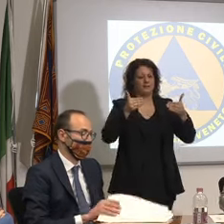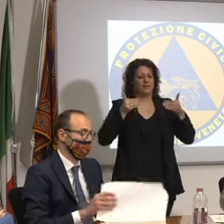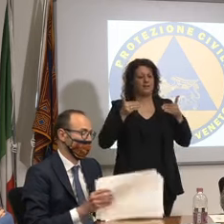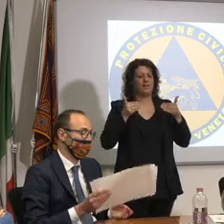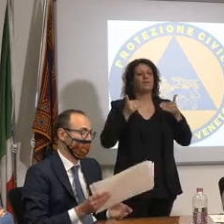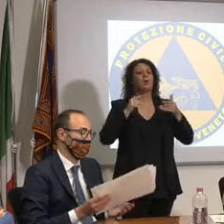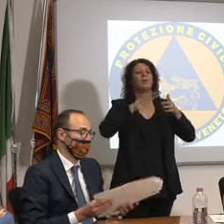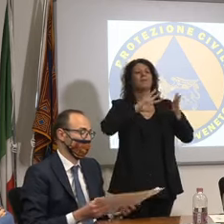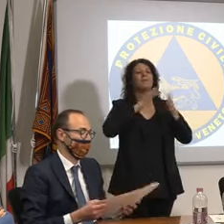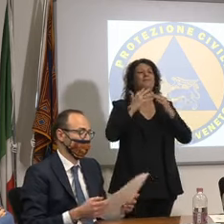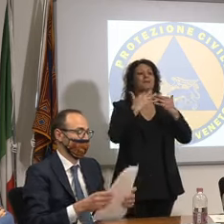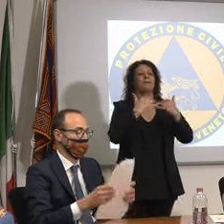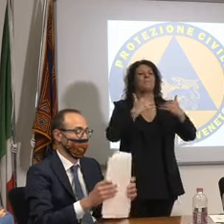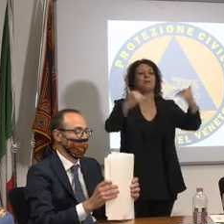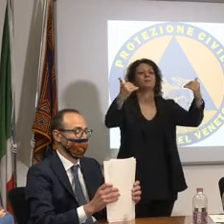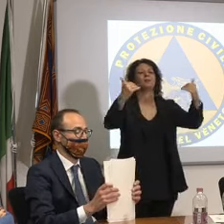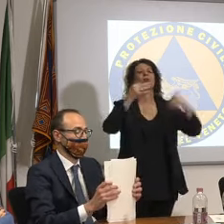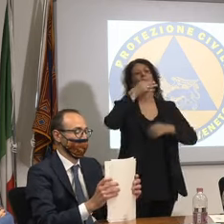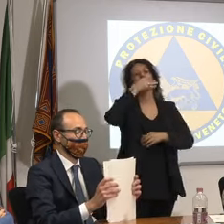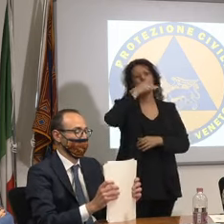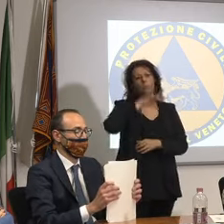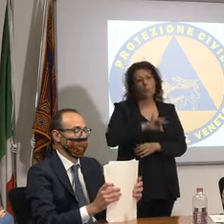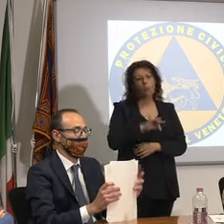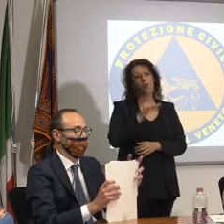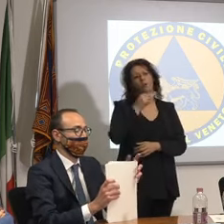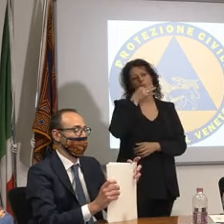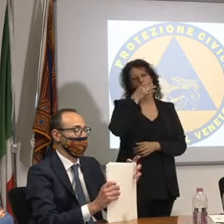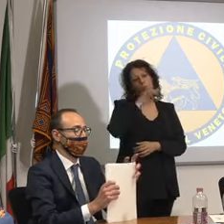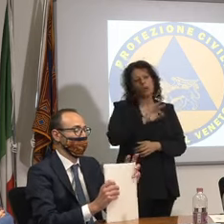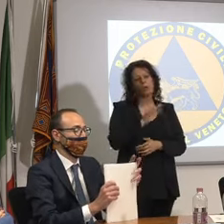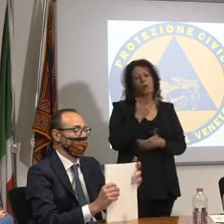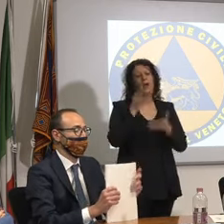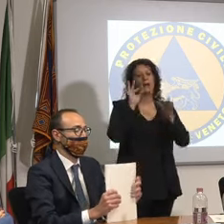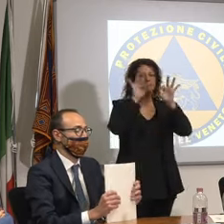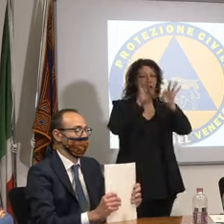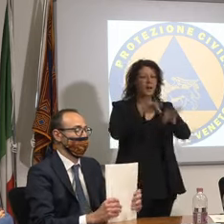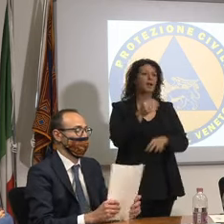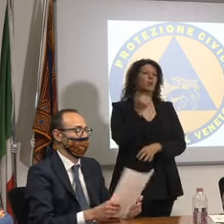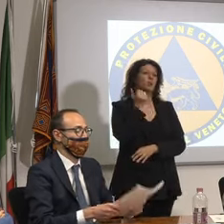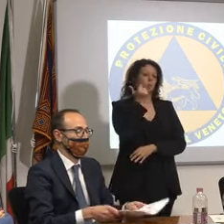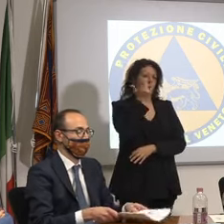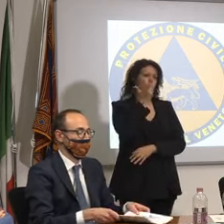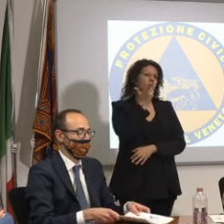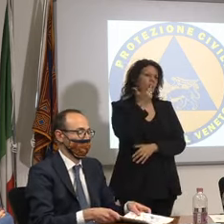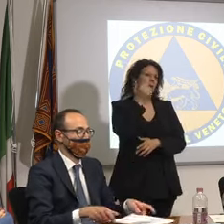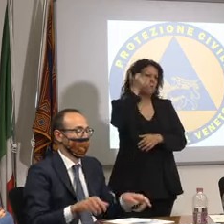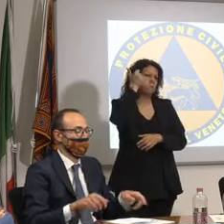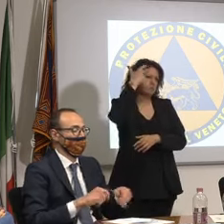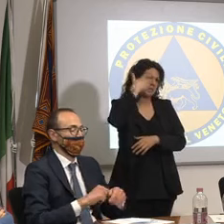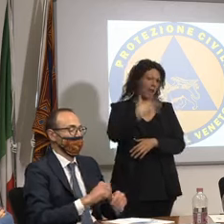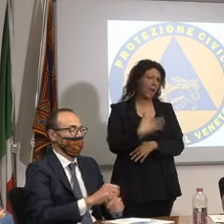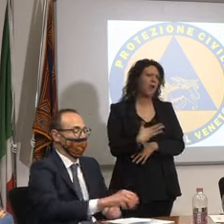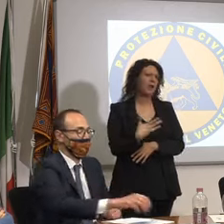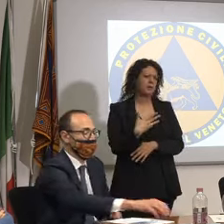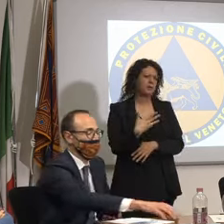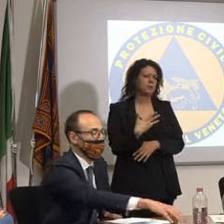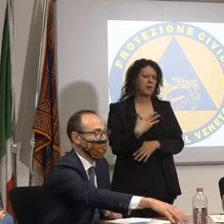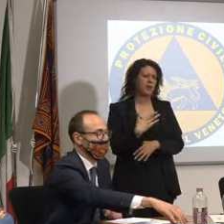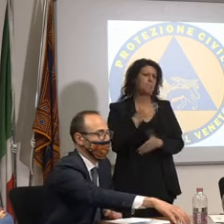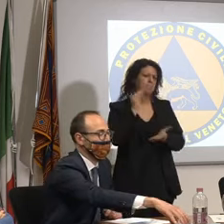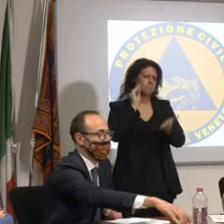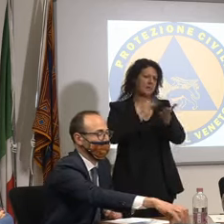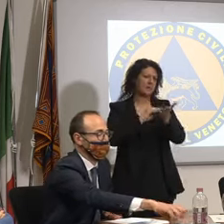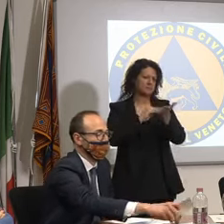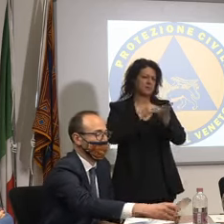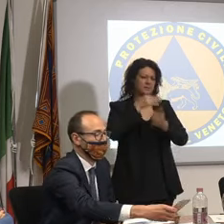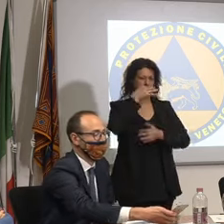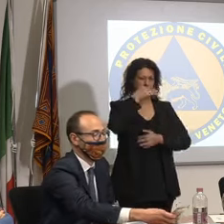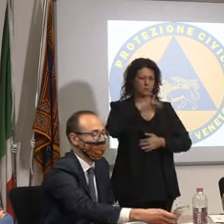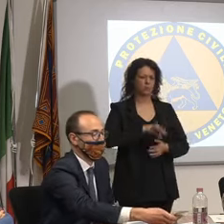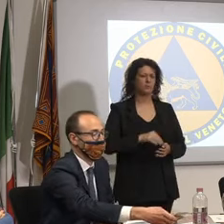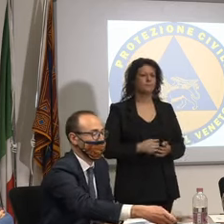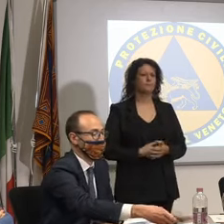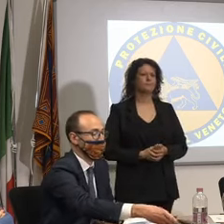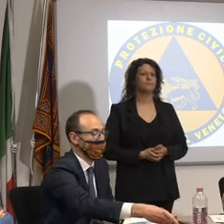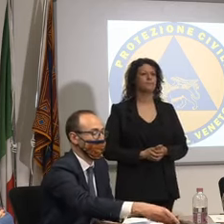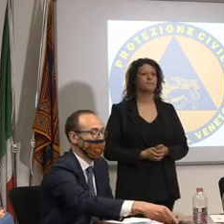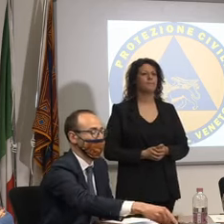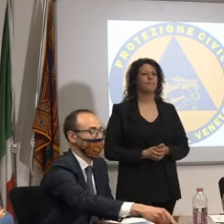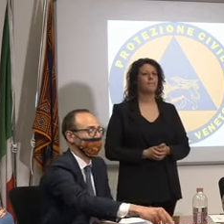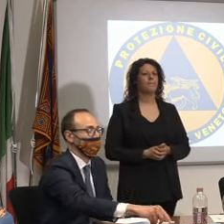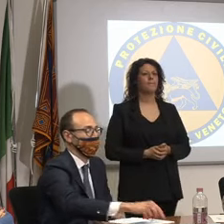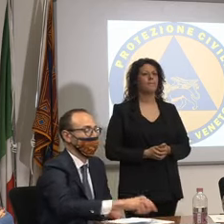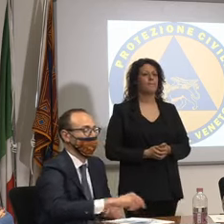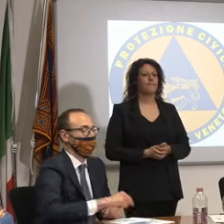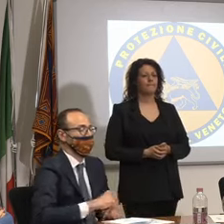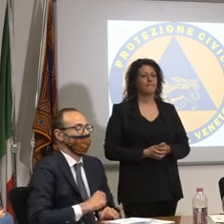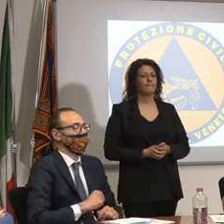però possiamo ragionevolmente dire che avremo migliaia di persone comunque presenti vi daremo i